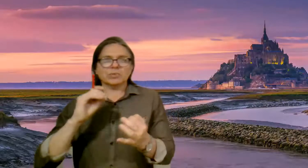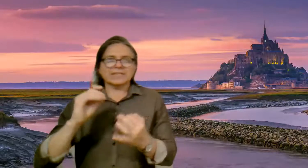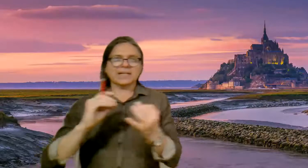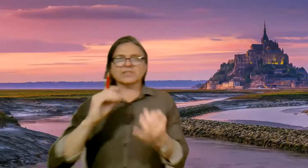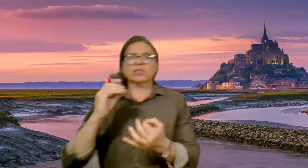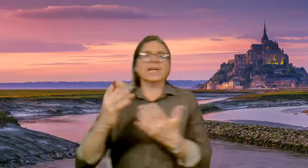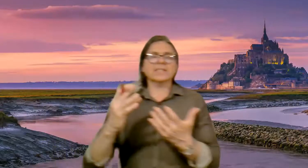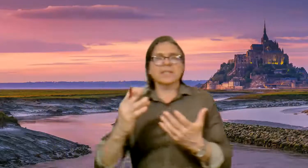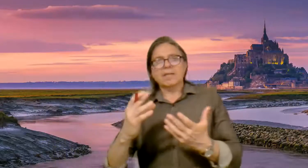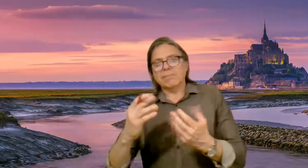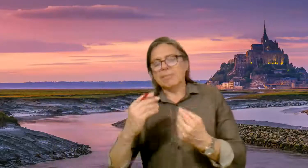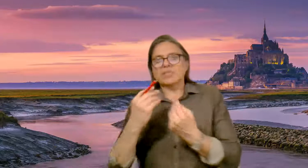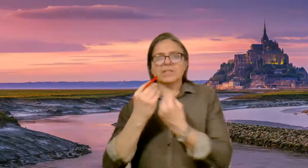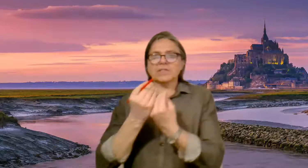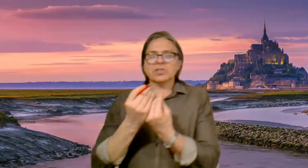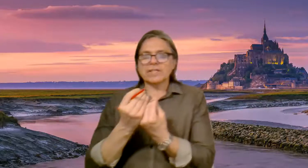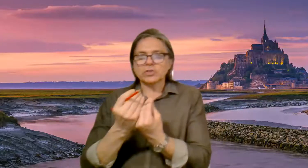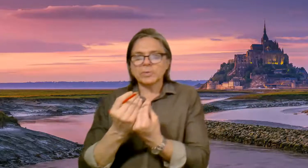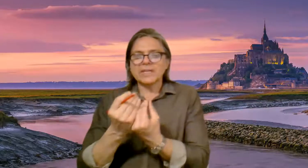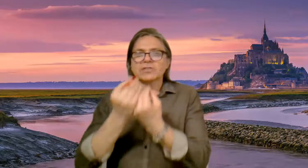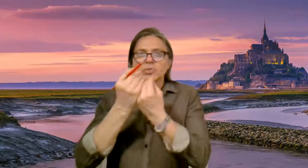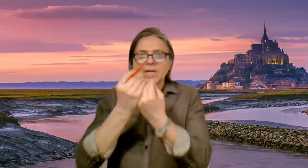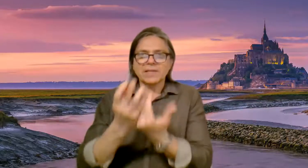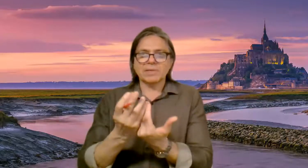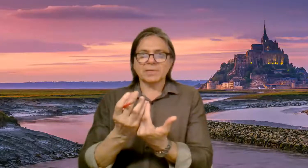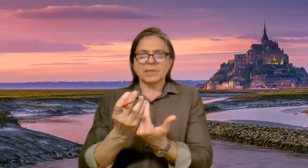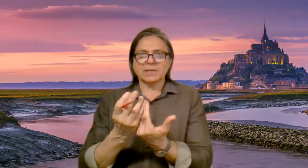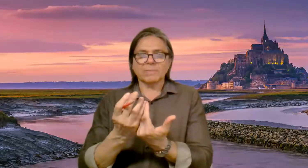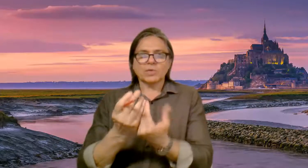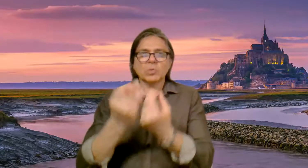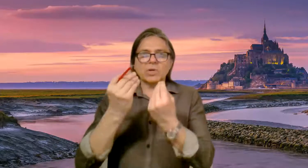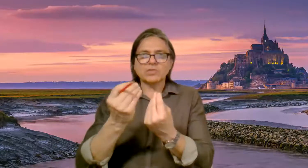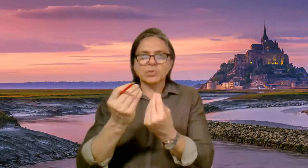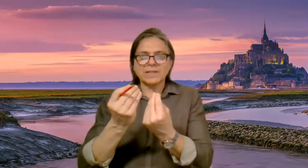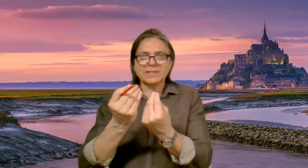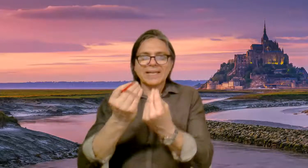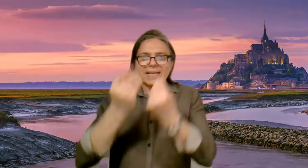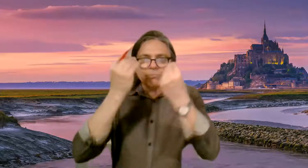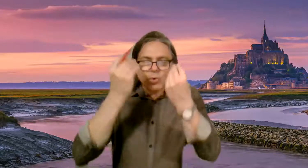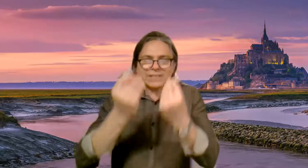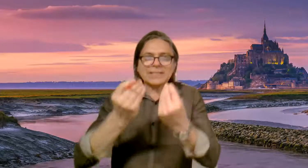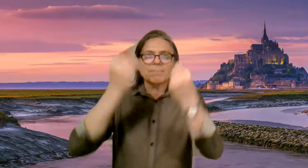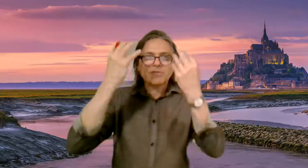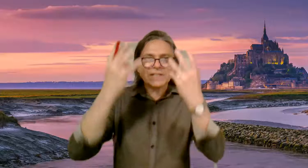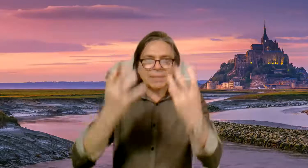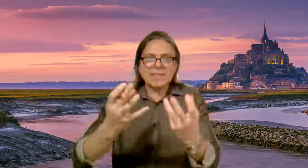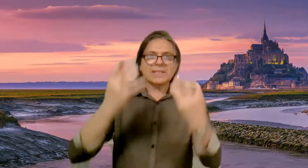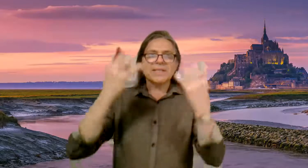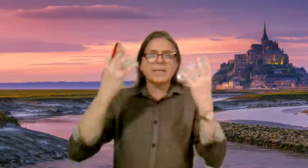nuestra clase online, vamos a reflexionar sobre las ciudades medievales, cómo las ciudades muestran perfectamente el